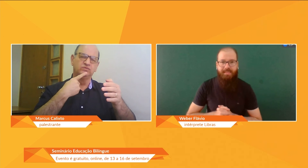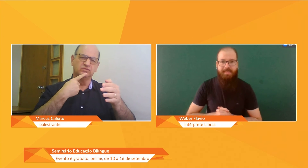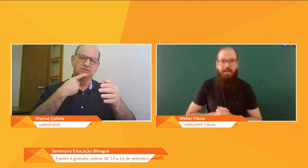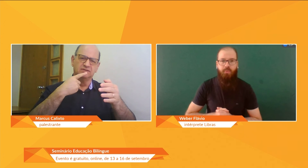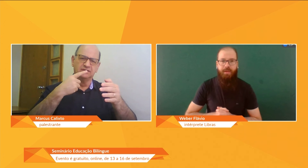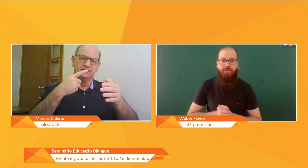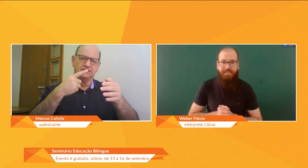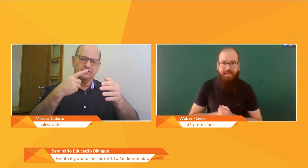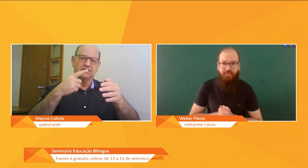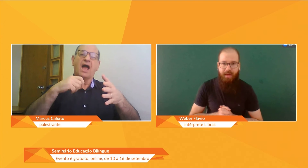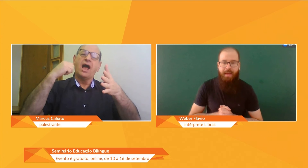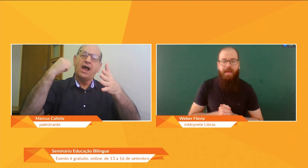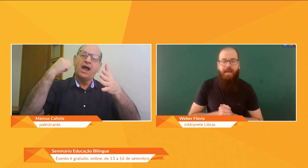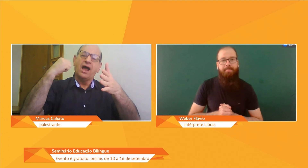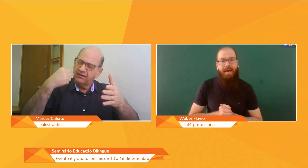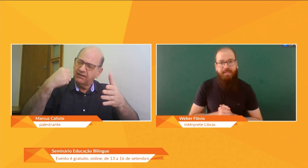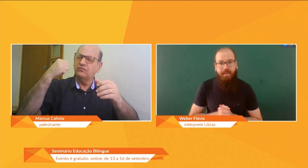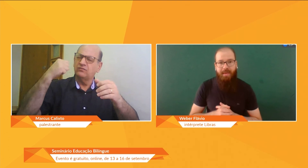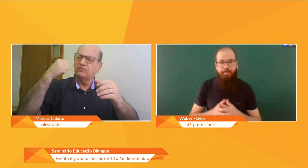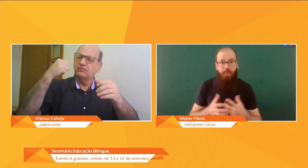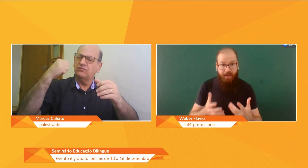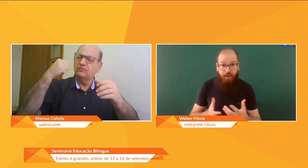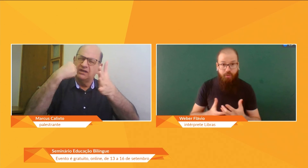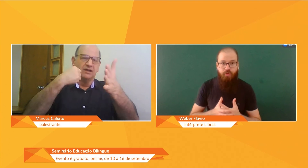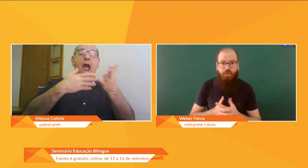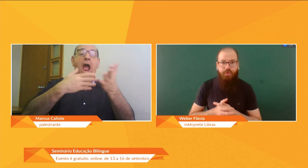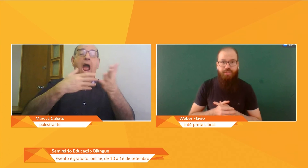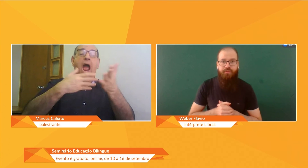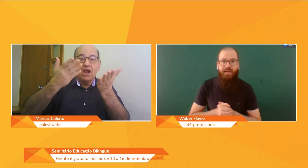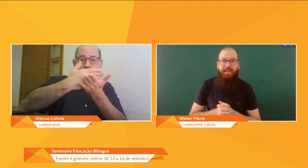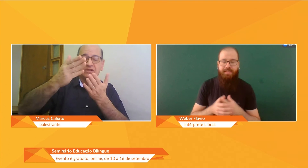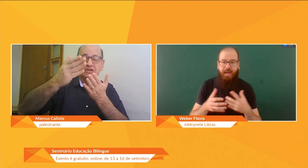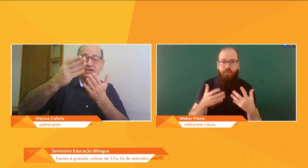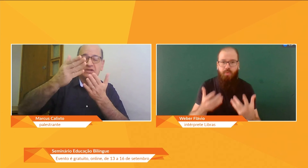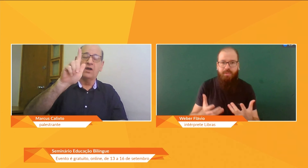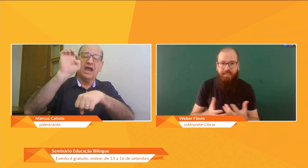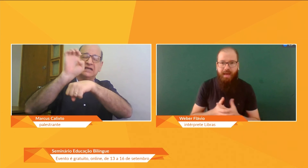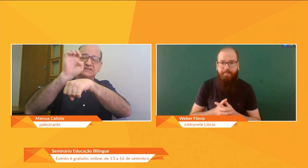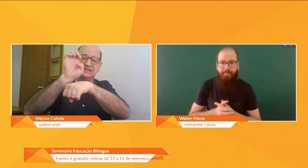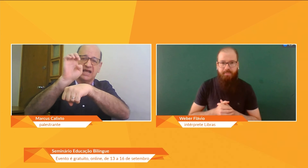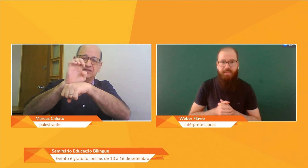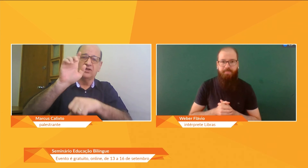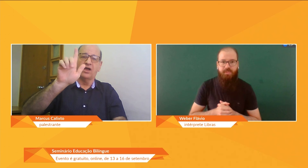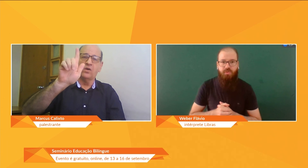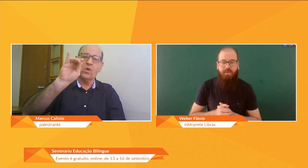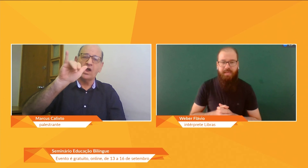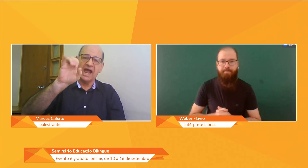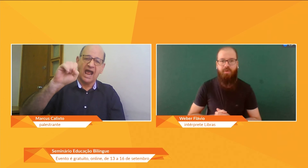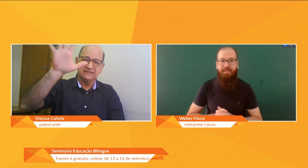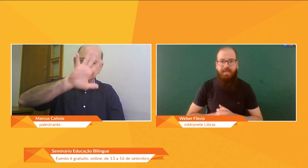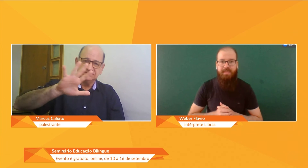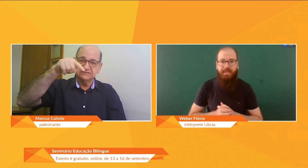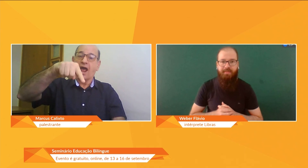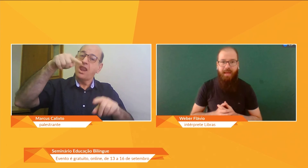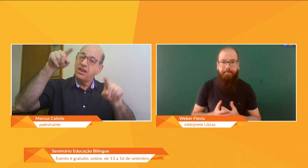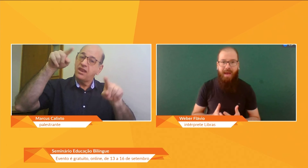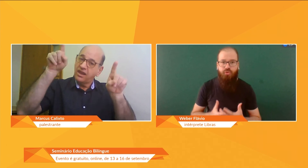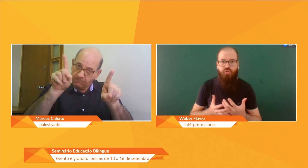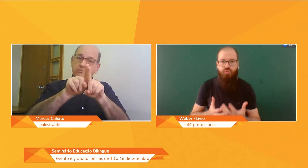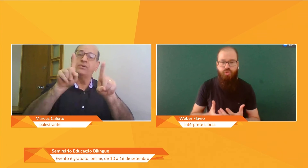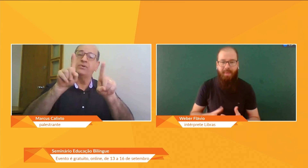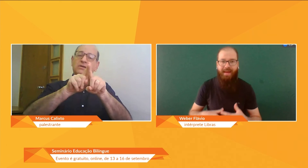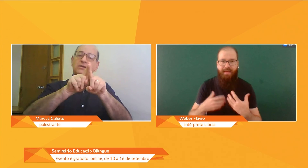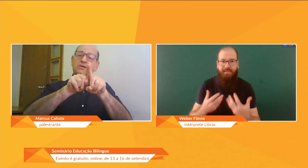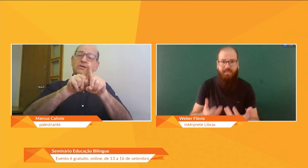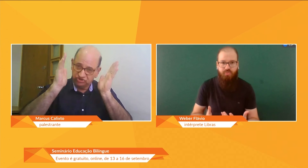surdos, educação inclusiva, porém eu vou diferenciar, vou mostrar para as pessoas a importância que tem